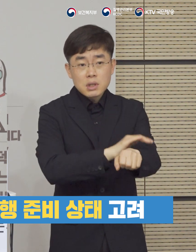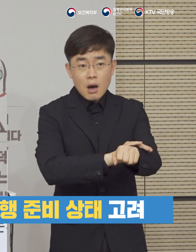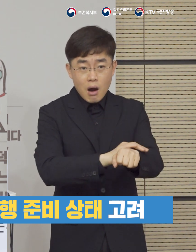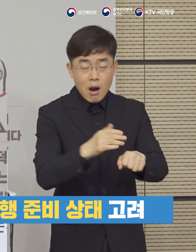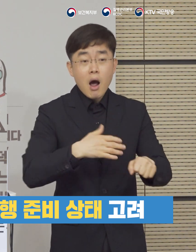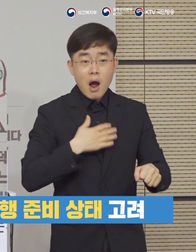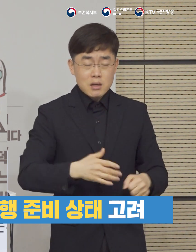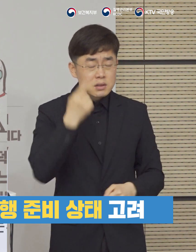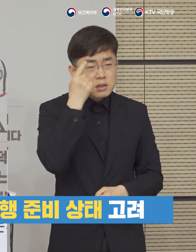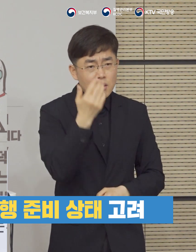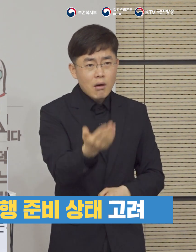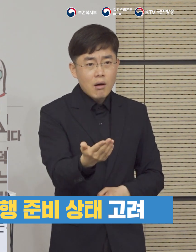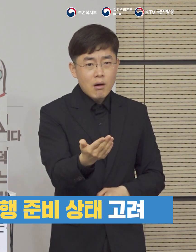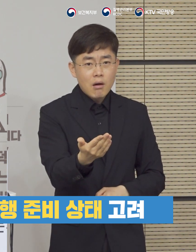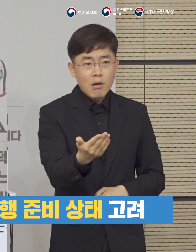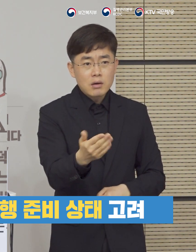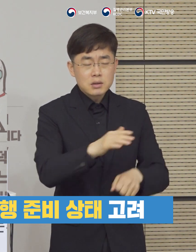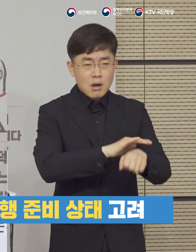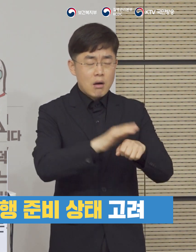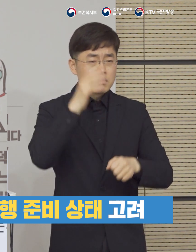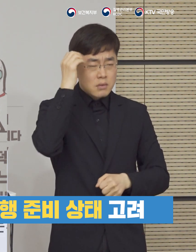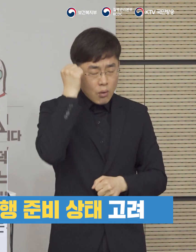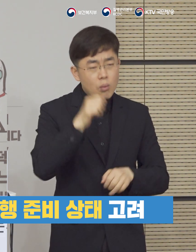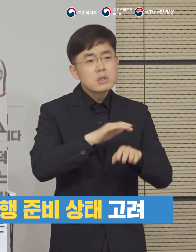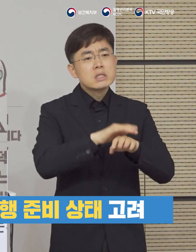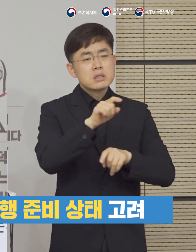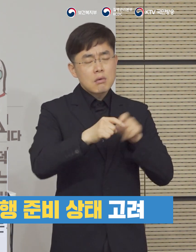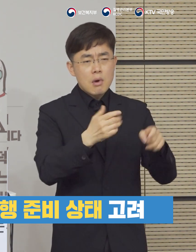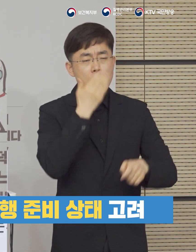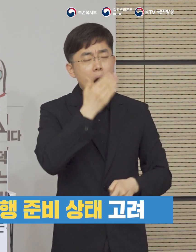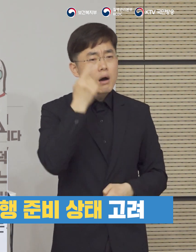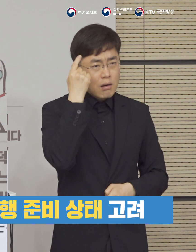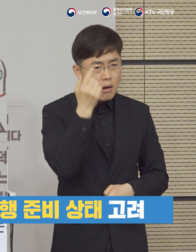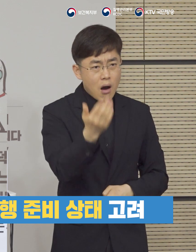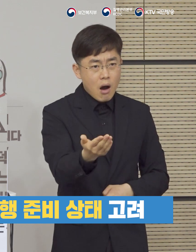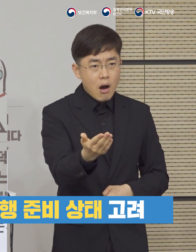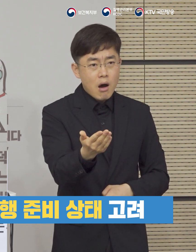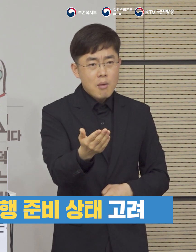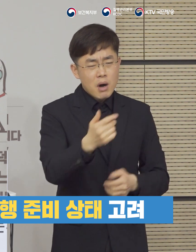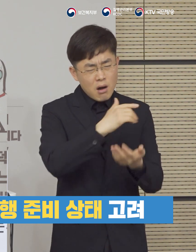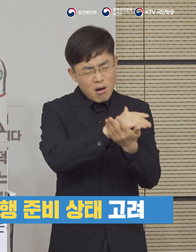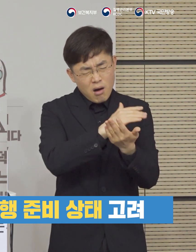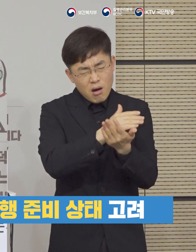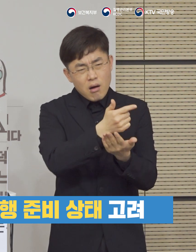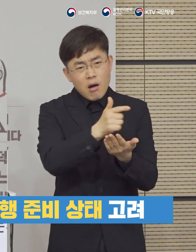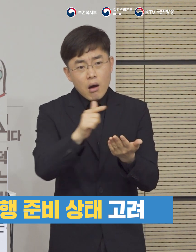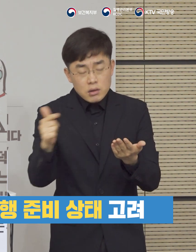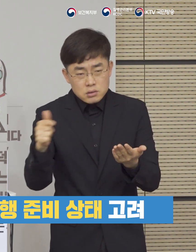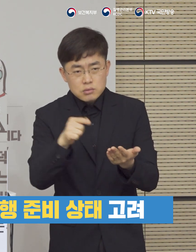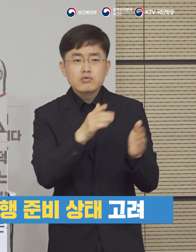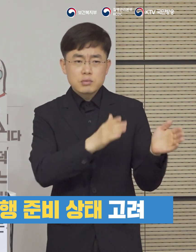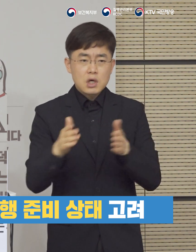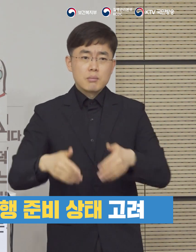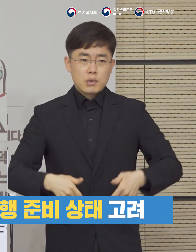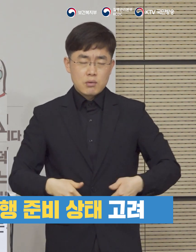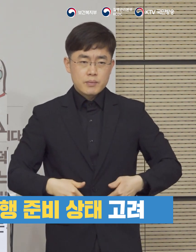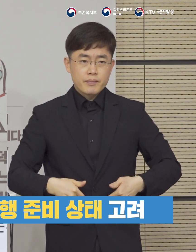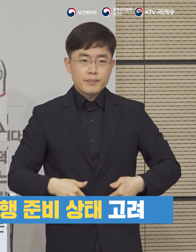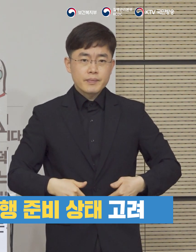또 그 방역의 여러 가지 조치들에 대해서 충분히 숙지하고 실행할 준비를 갖추고 있는지